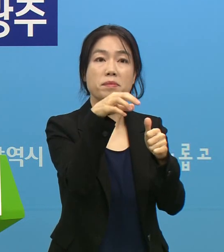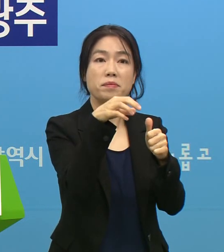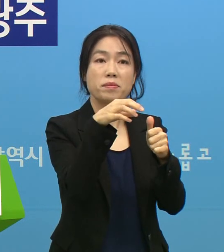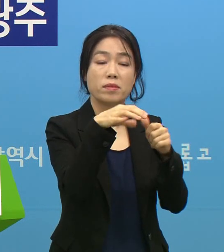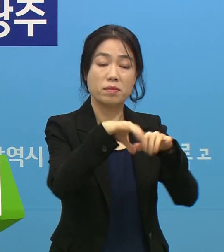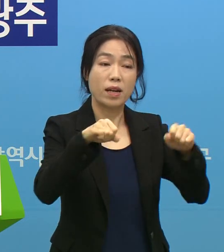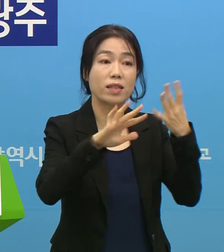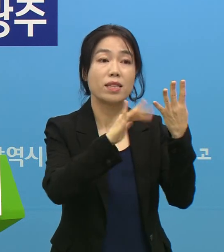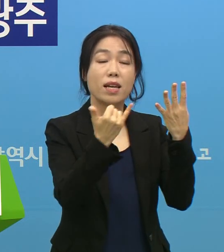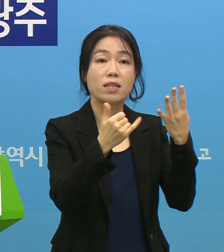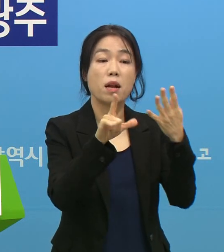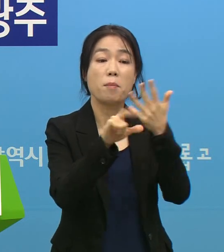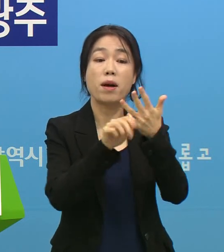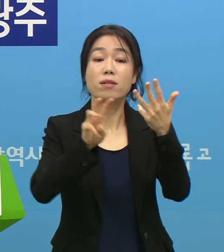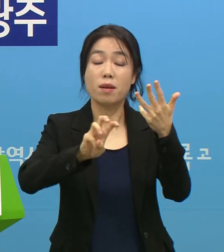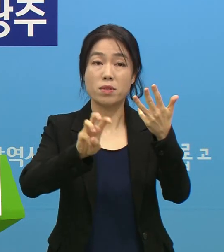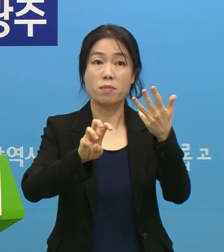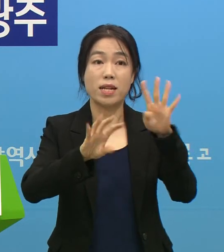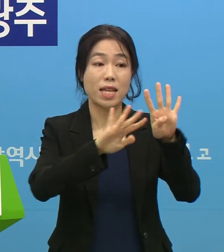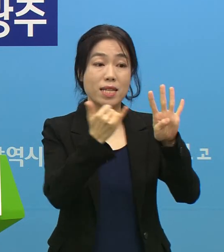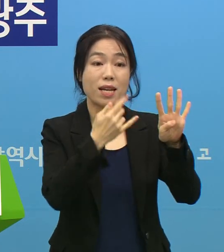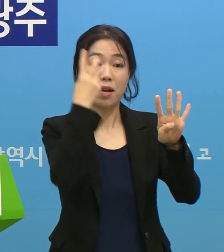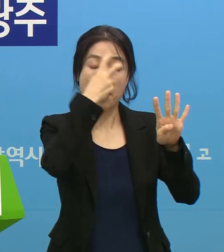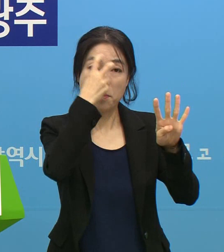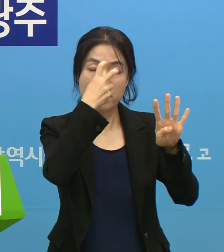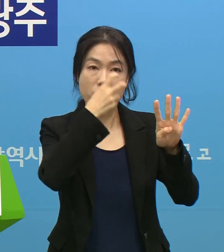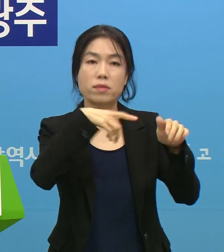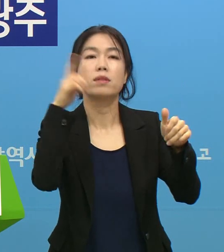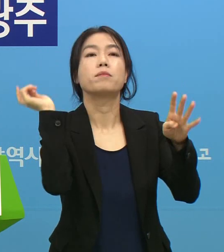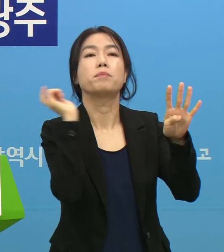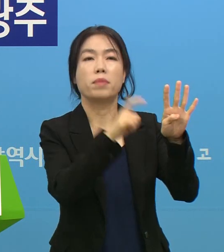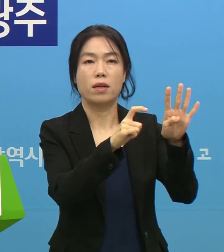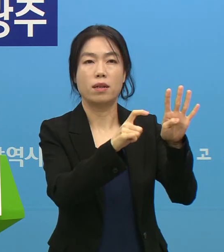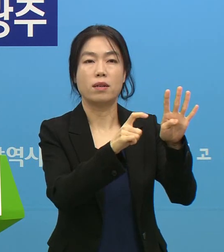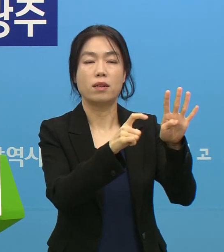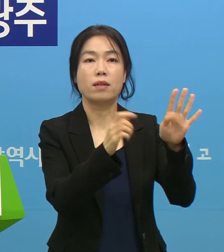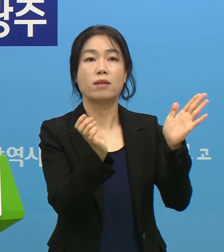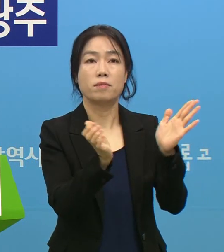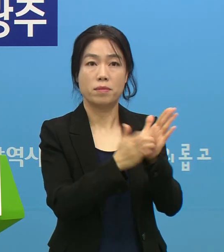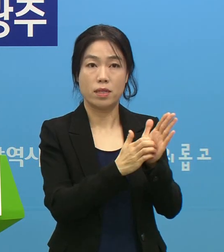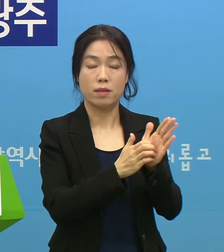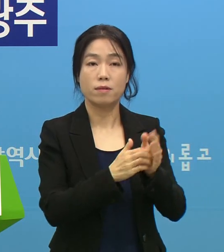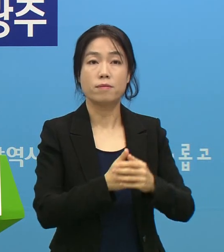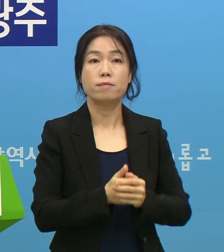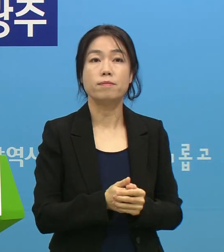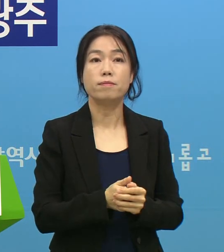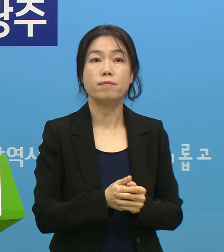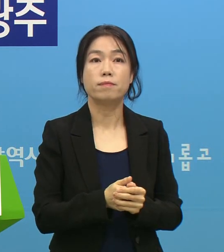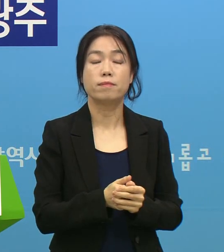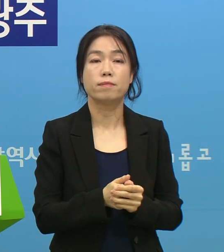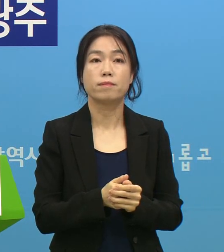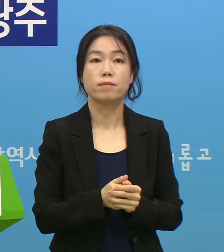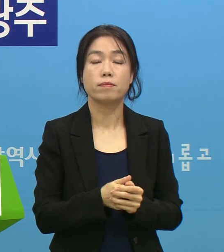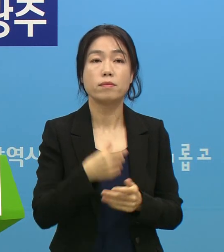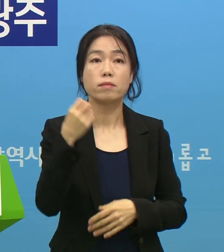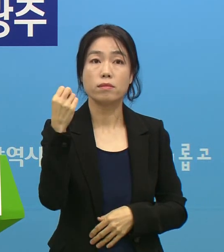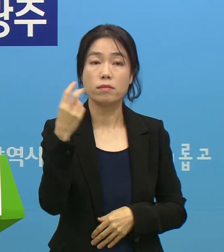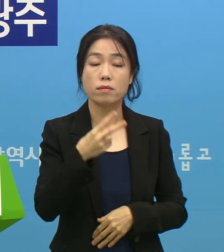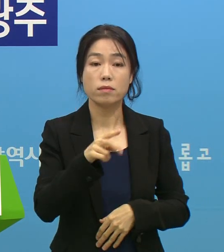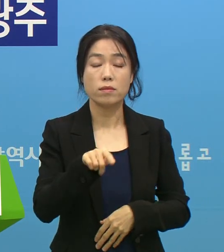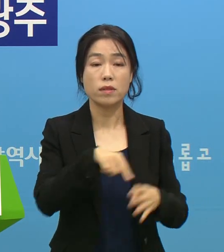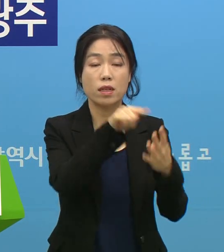4명이 8월 30일에 검사를 받아서 다시 양성으로 확정되었습니다. 그리고